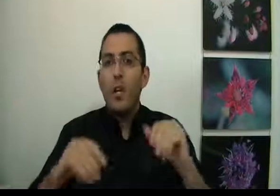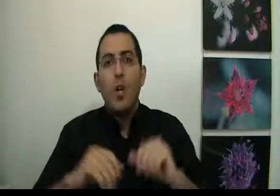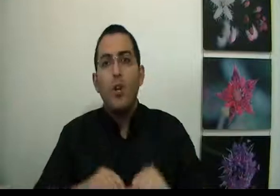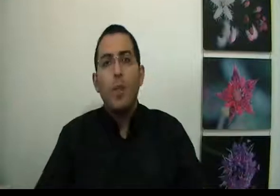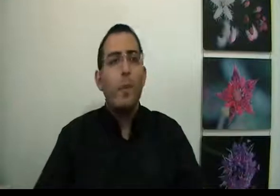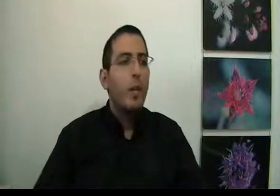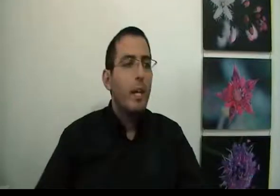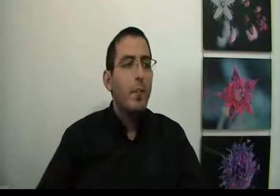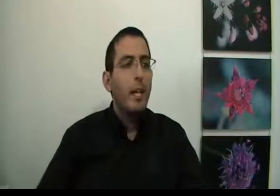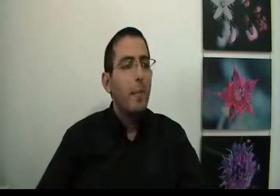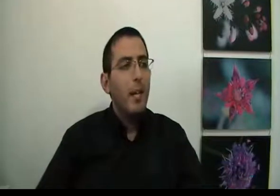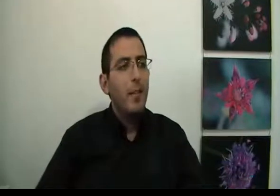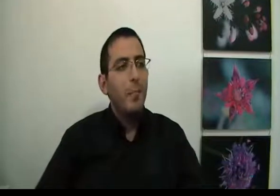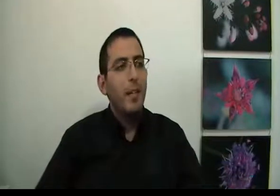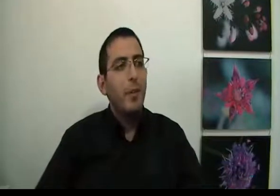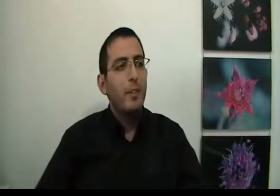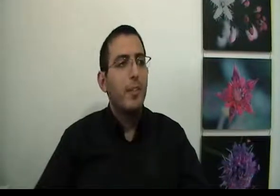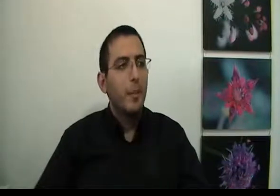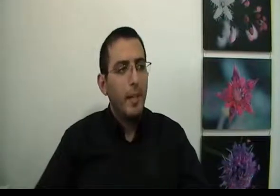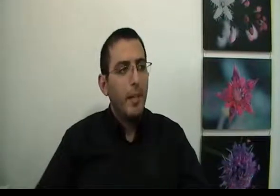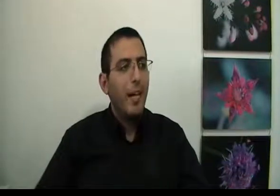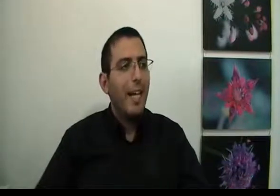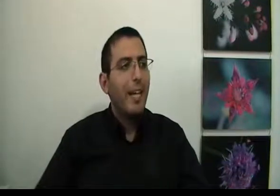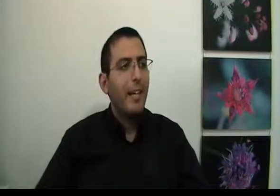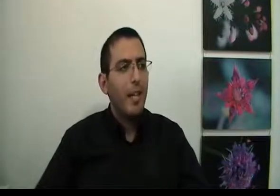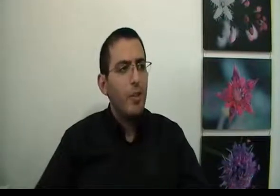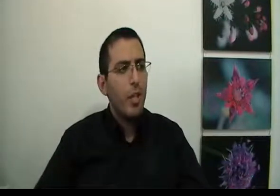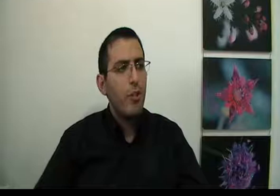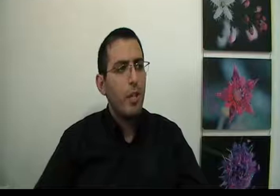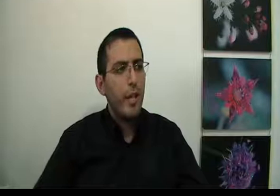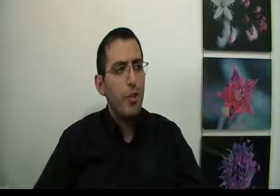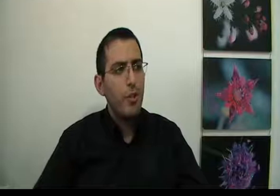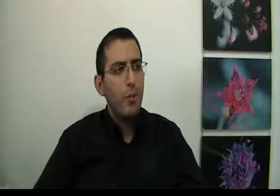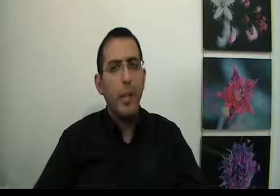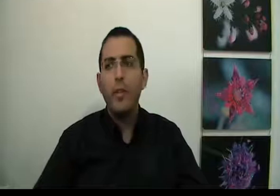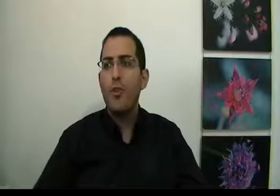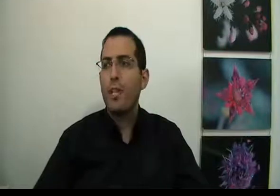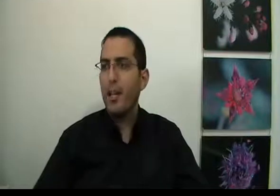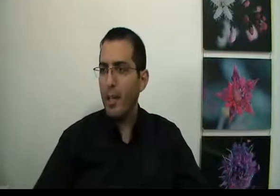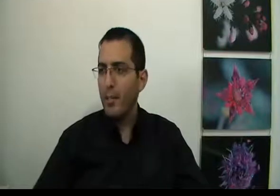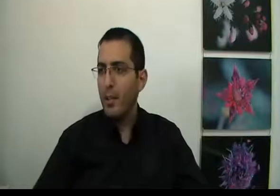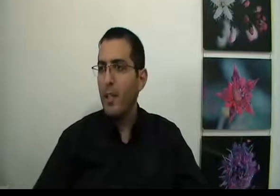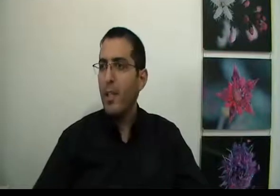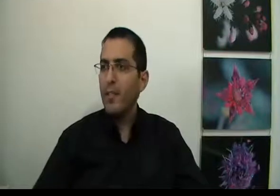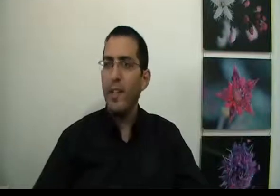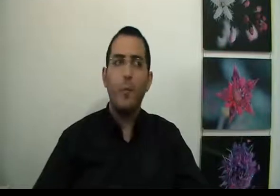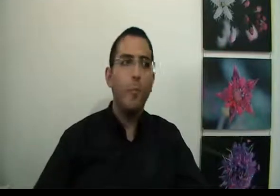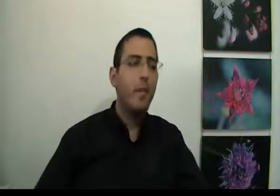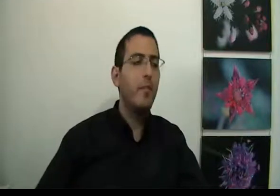שלום לכולם, הפעם אני רוצה לדבר על הקשר שיש בין שקרים לבין פחדים